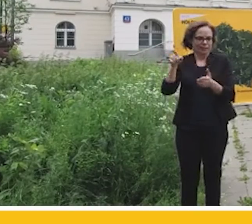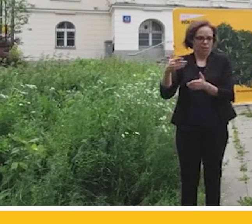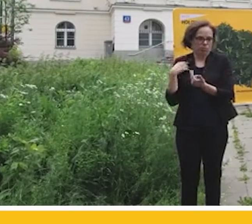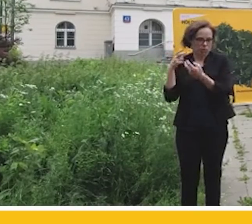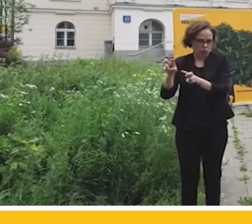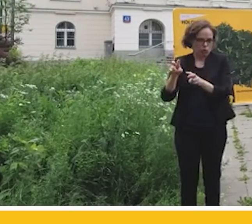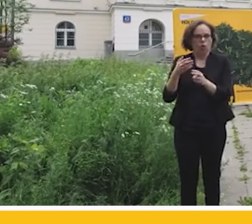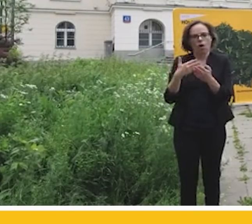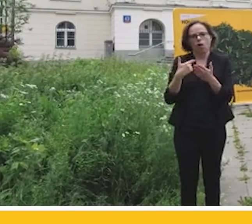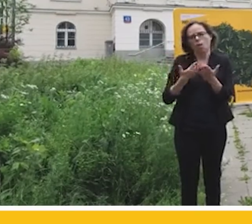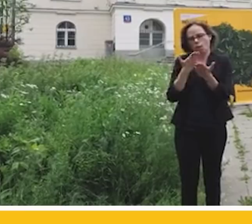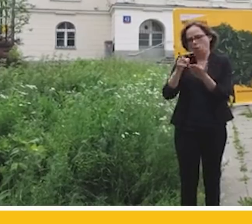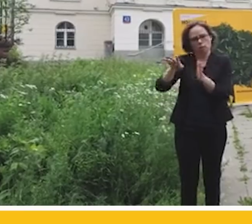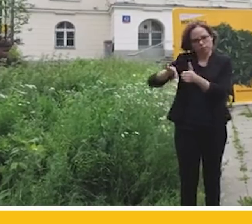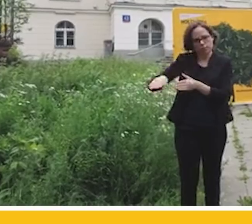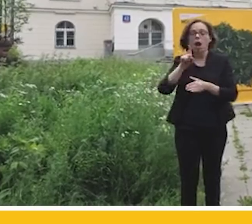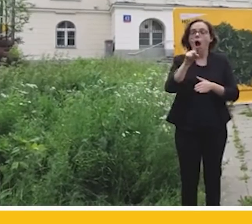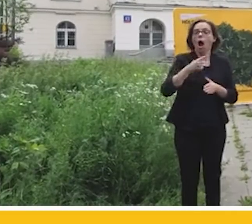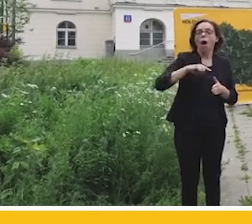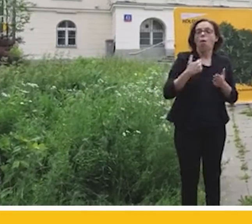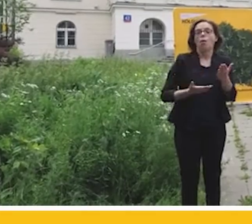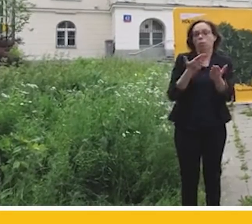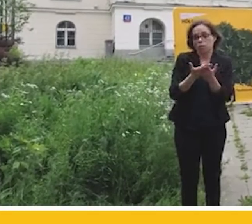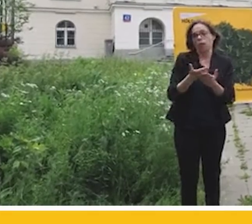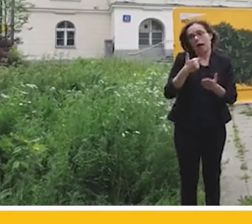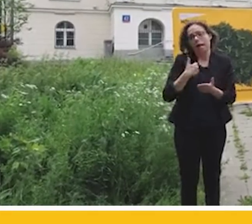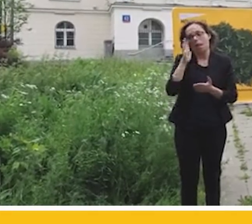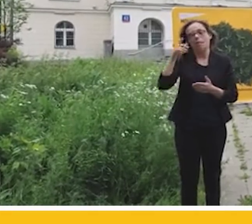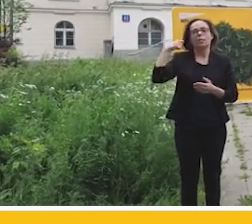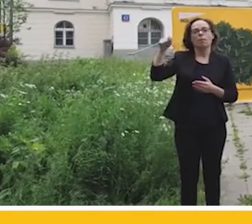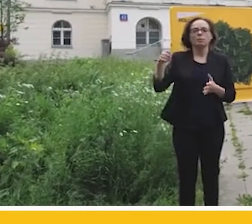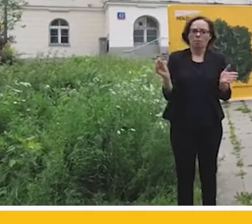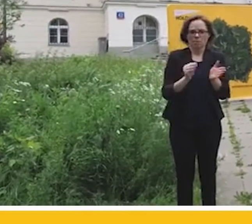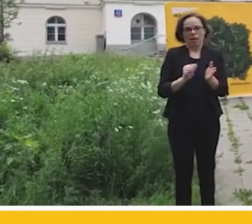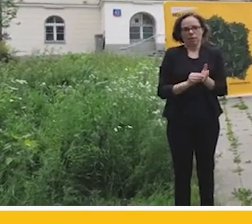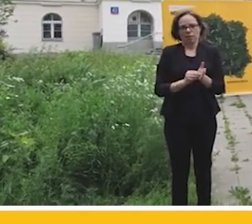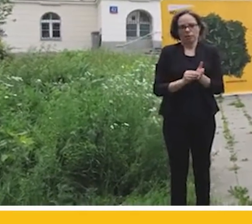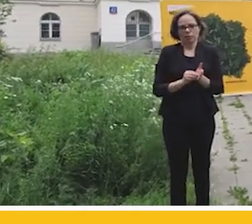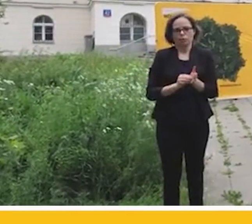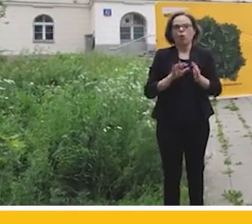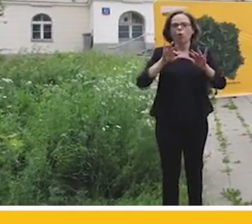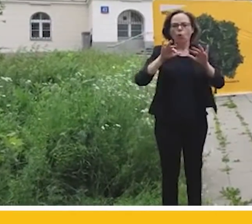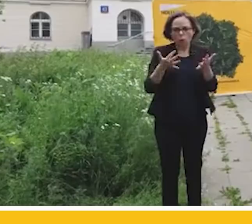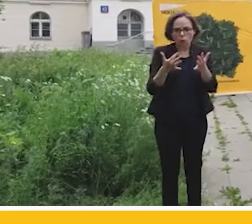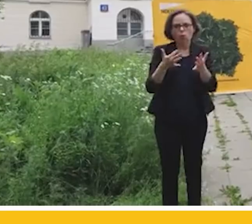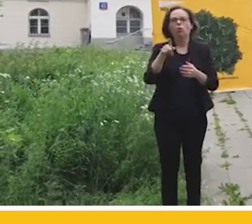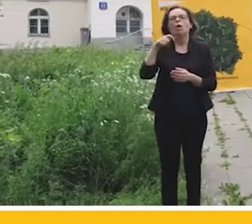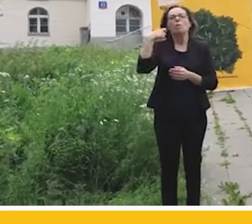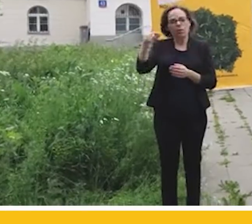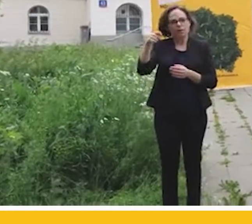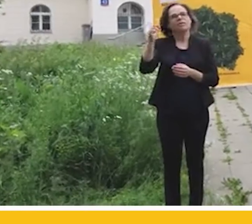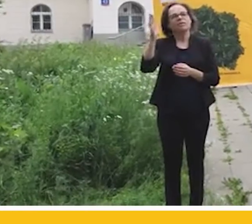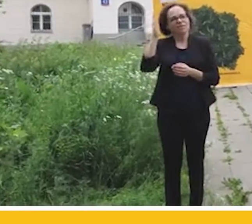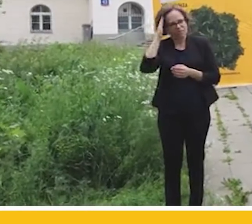Natomiast moją propozycją jest niezmiennie pragmatyczna prezydentura. To znaczy prezydentura taka, która ma świadomość tego, ile zła w